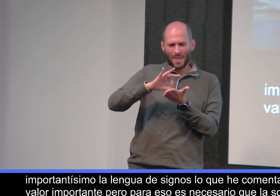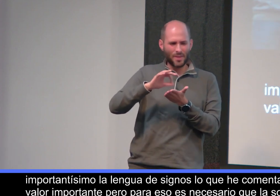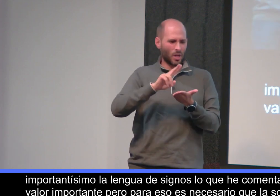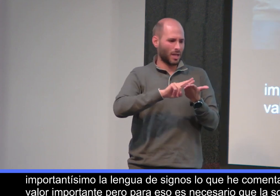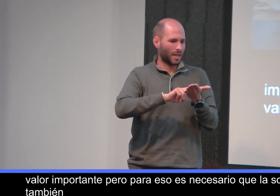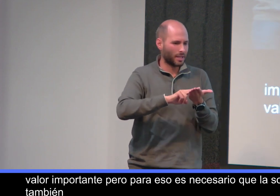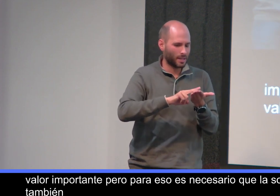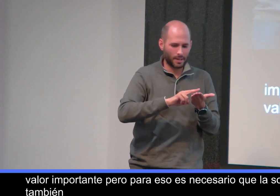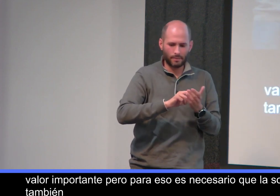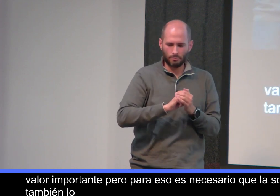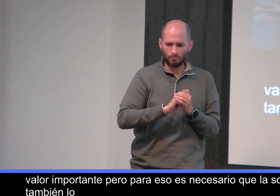lo que es, perdón,